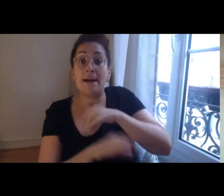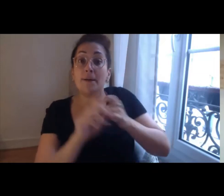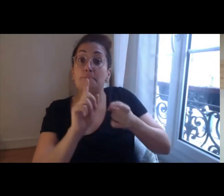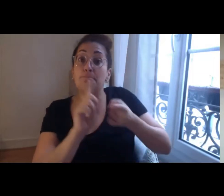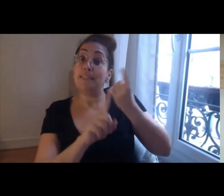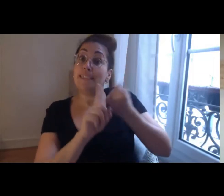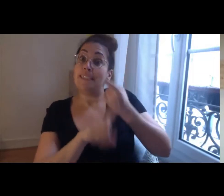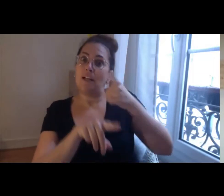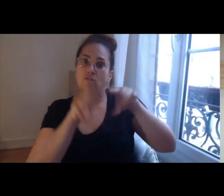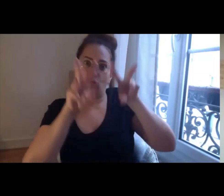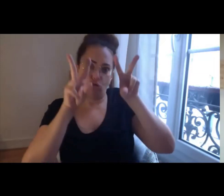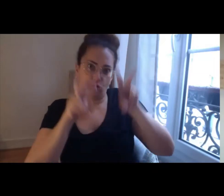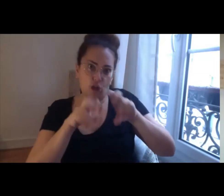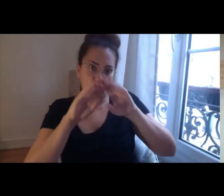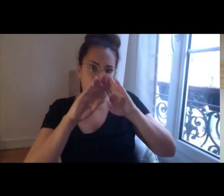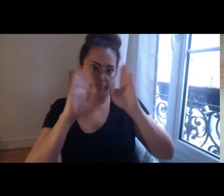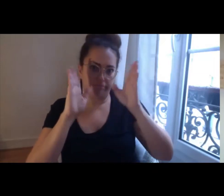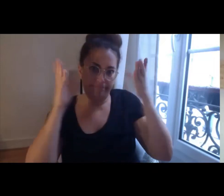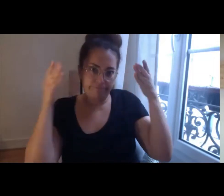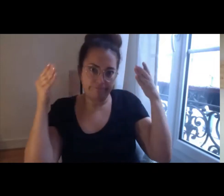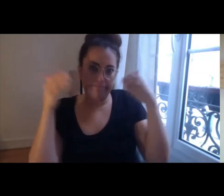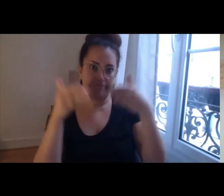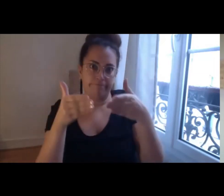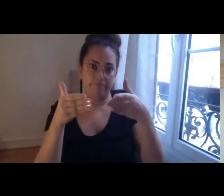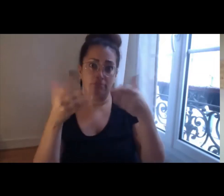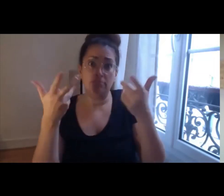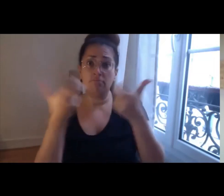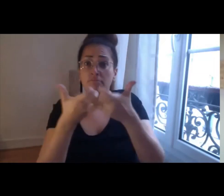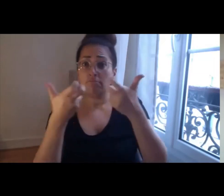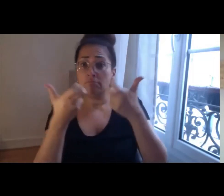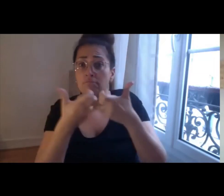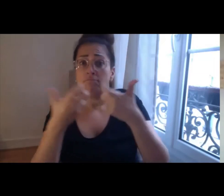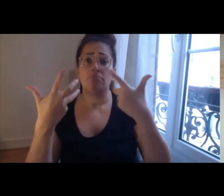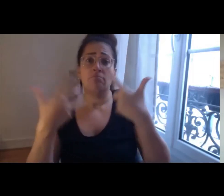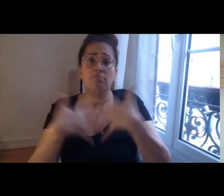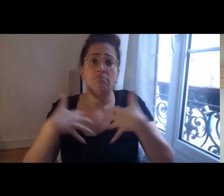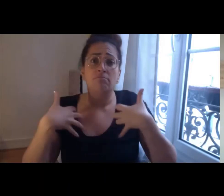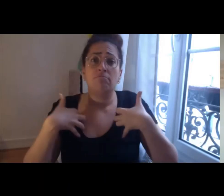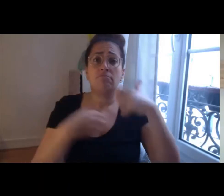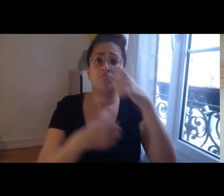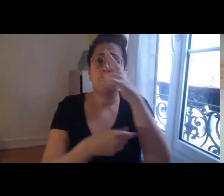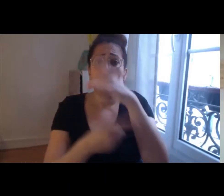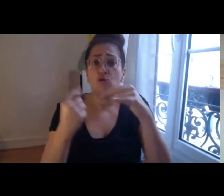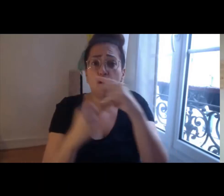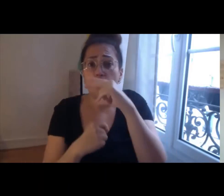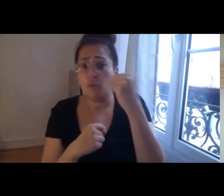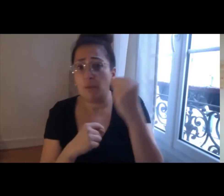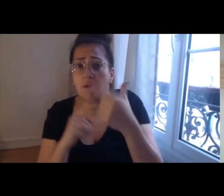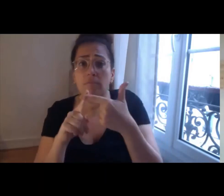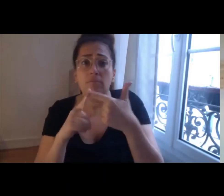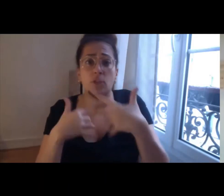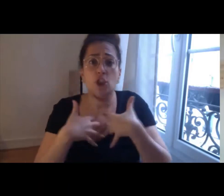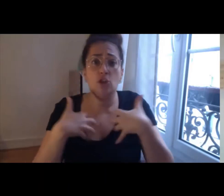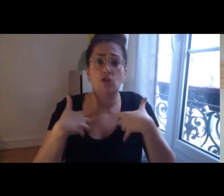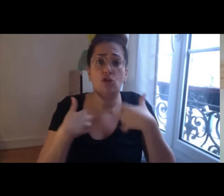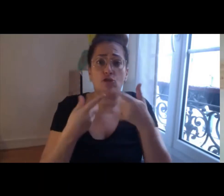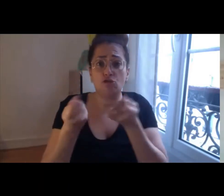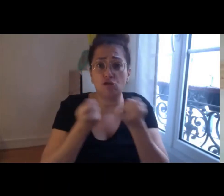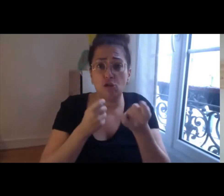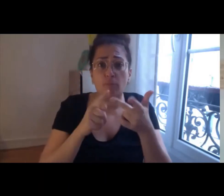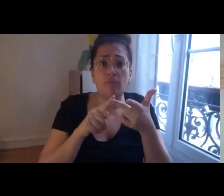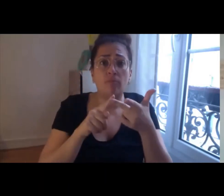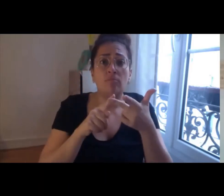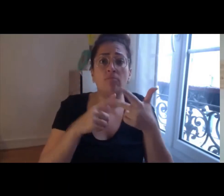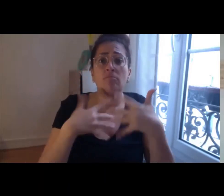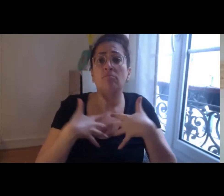qui sont en lien avec les sciences sociales et humaines les sciences de gestion les sciences de l'ingénieur avec